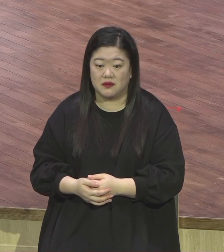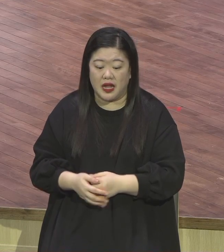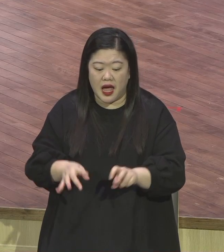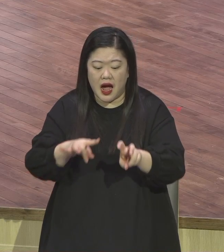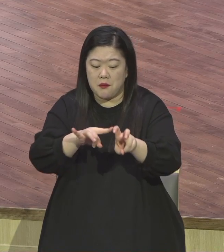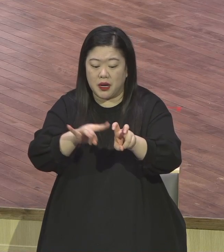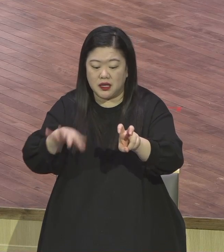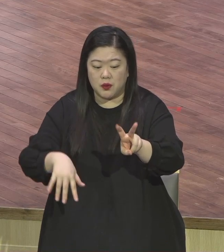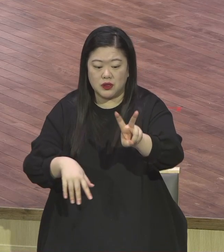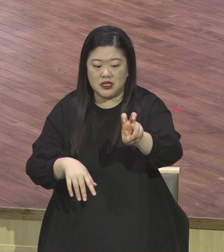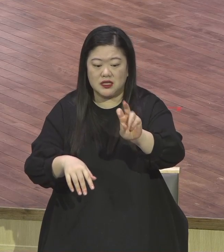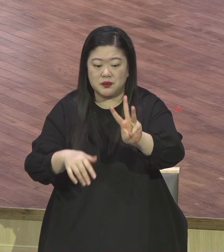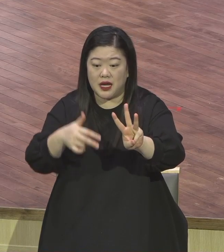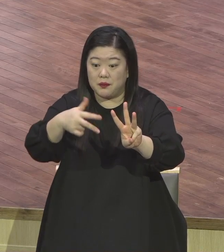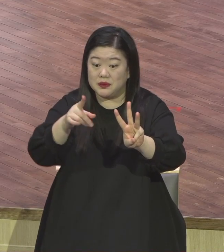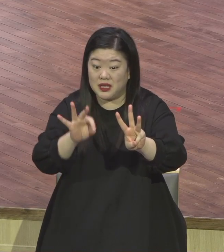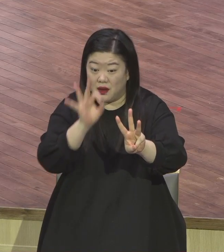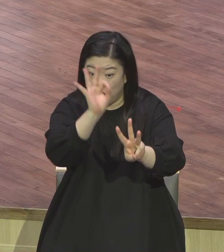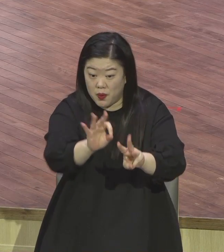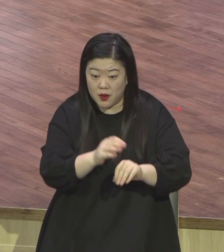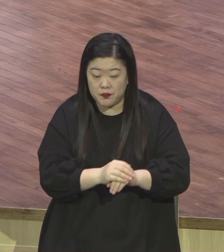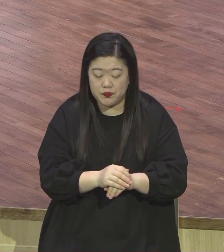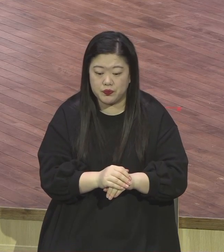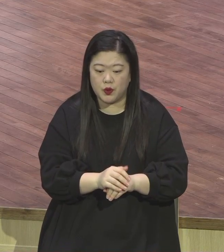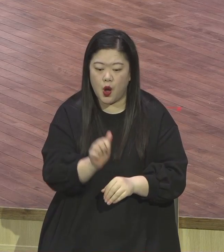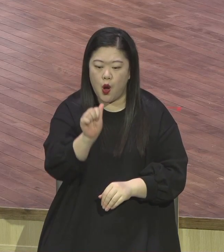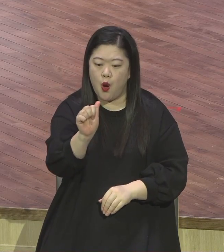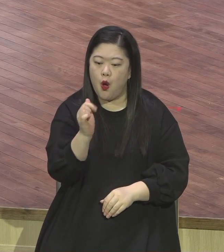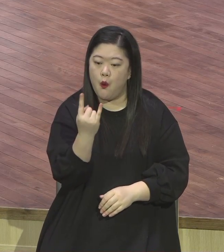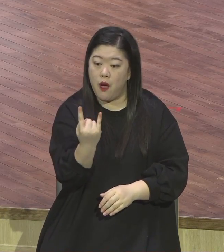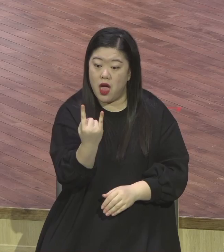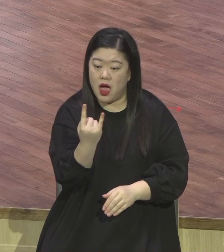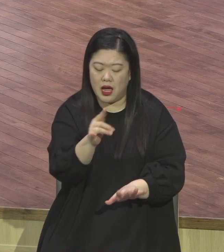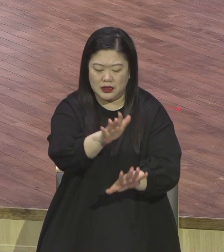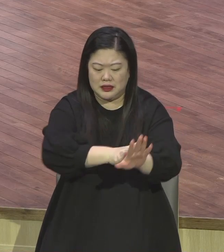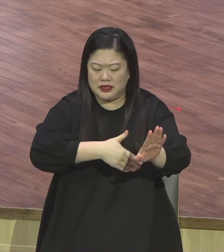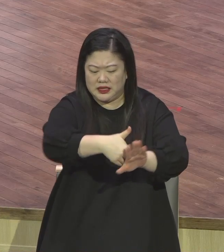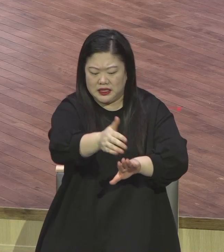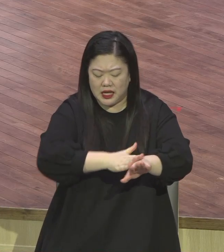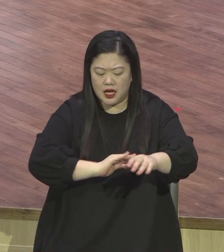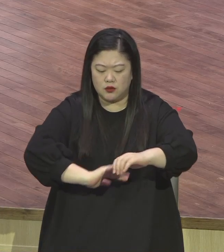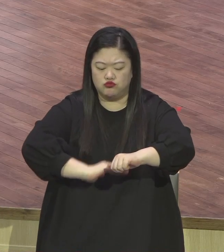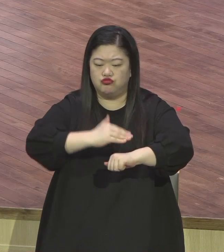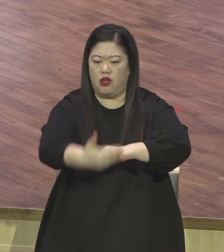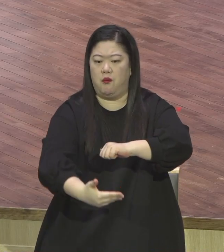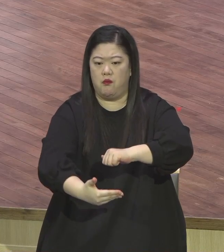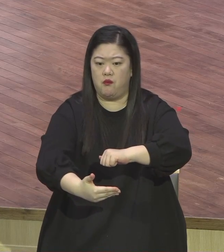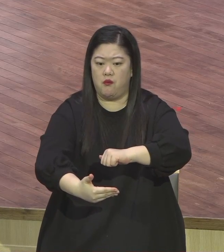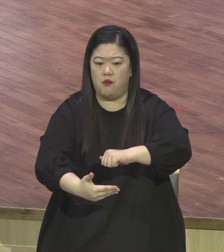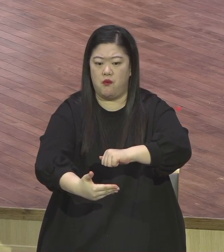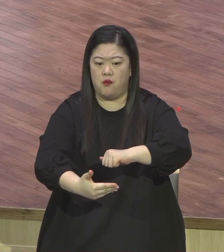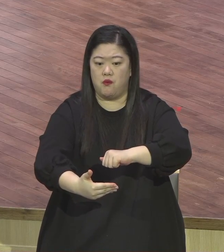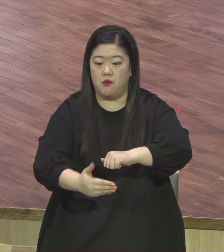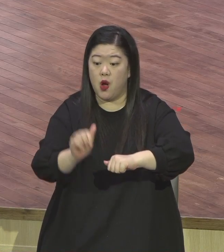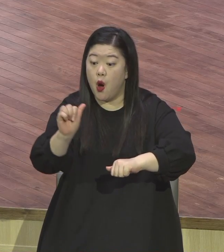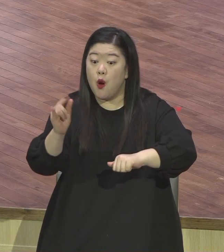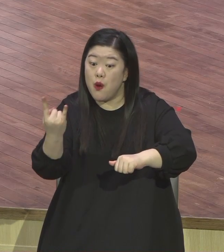회칠한 무덤들아 참 무슨 말이죠 회칠한 무덤이 뭐요 끝으로는 깨끗하지요 회를 칠해가지고